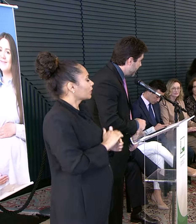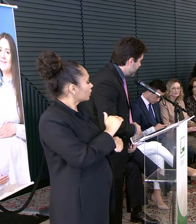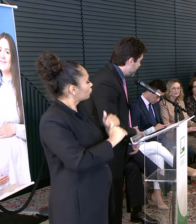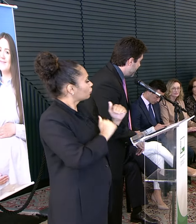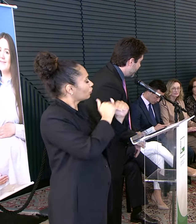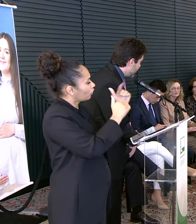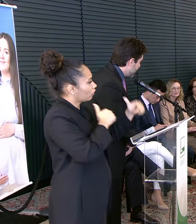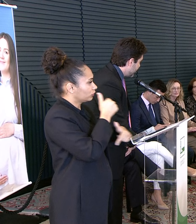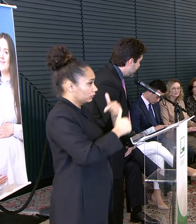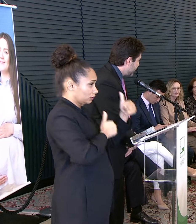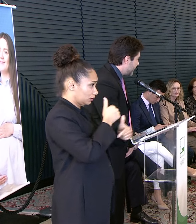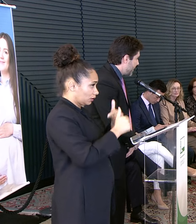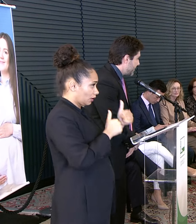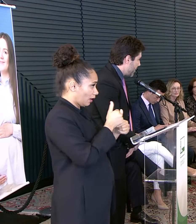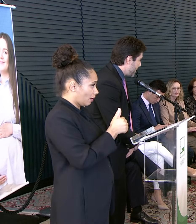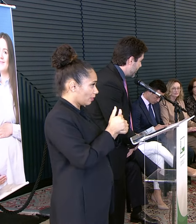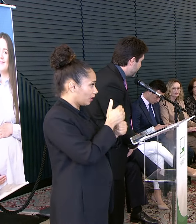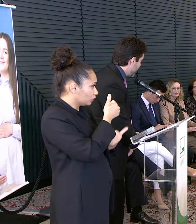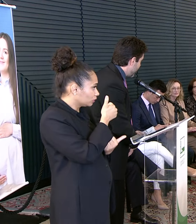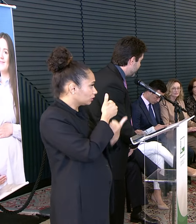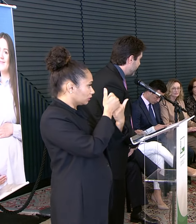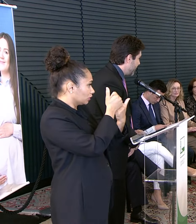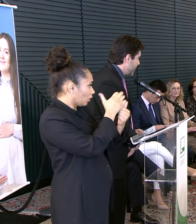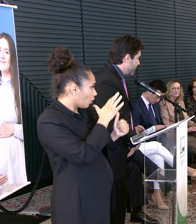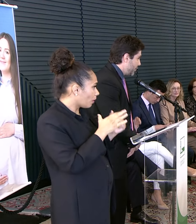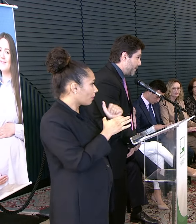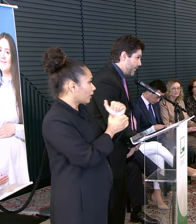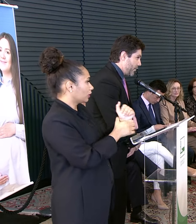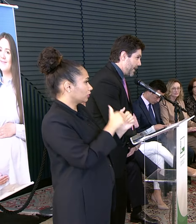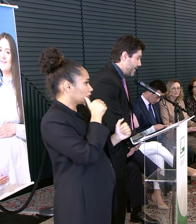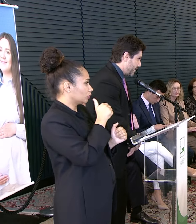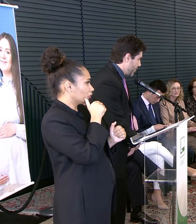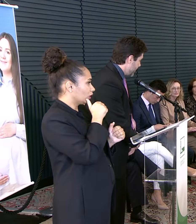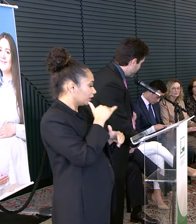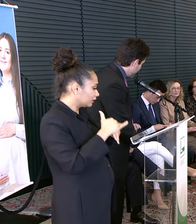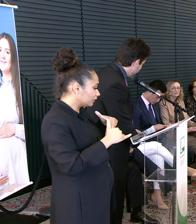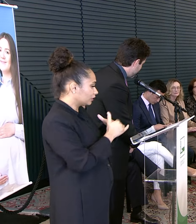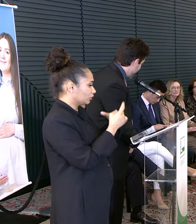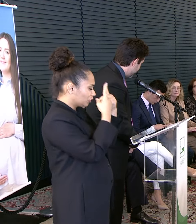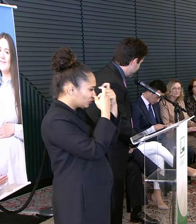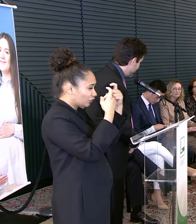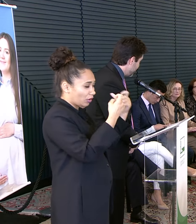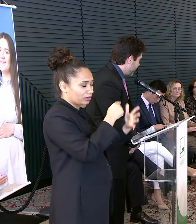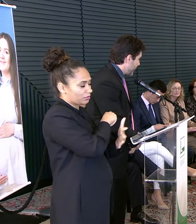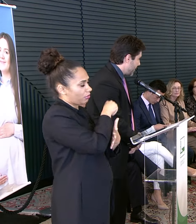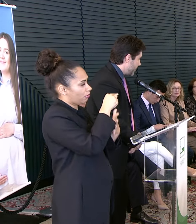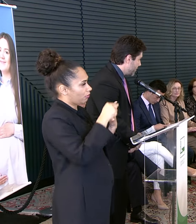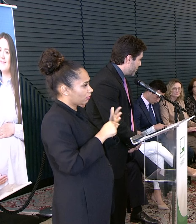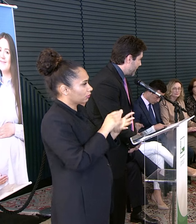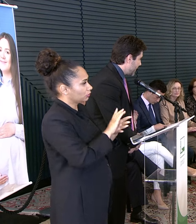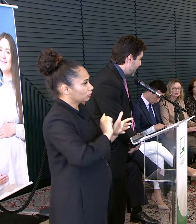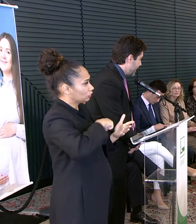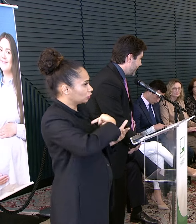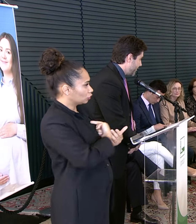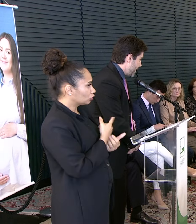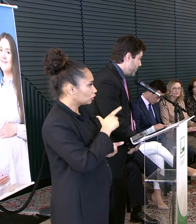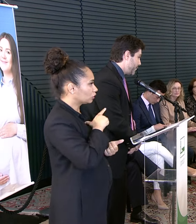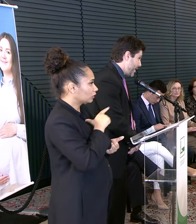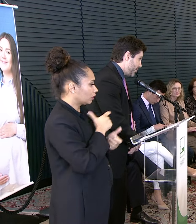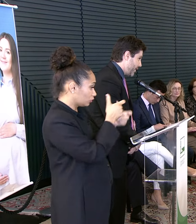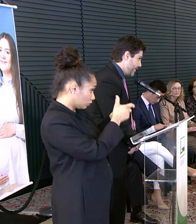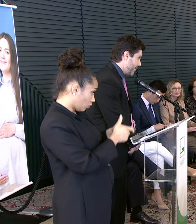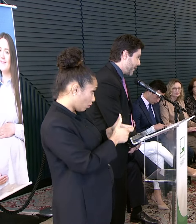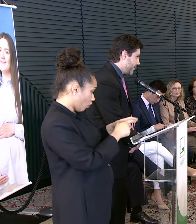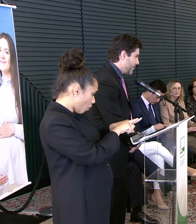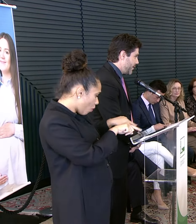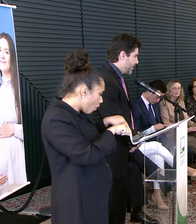Principalmente na assistência Ou amparo às mulheres Vítimas de violência Violência de qualquer espécie Nós temos uma sala reservada Um